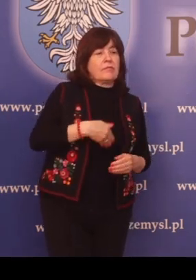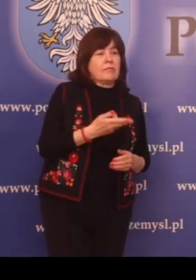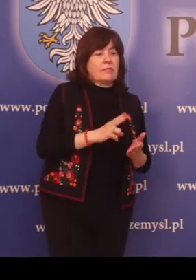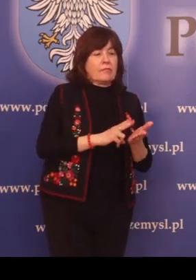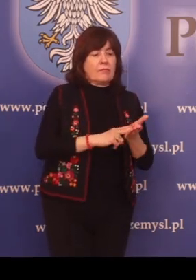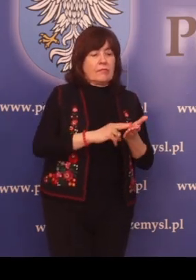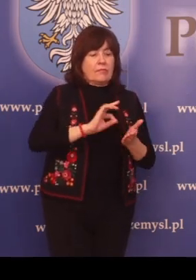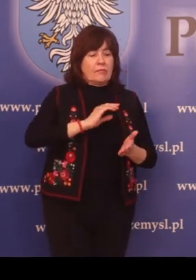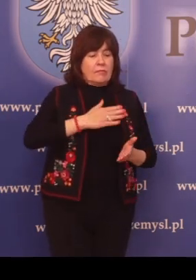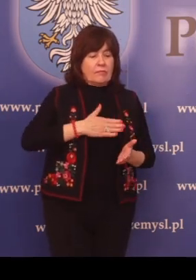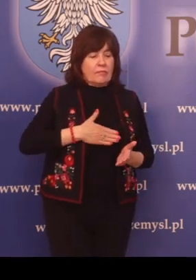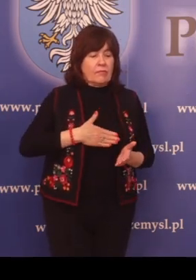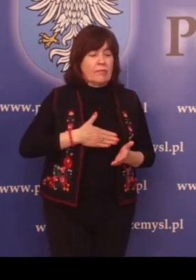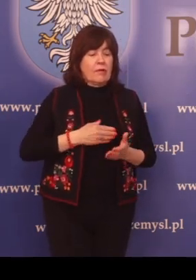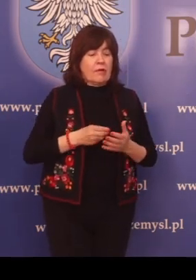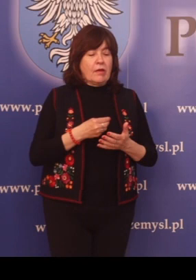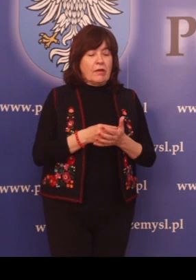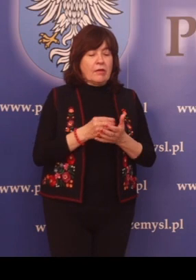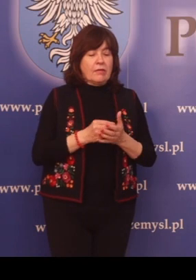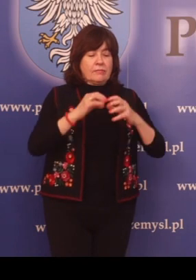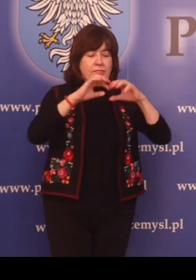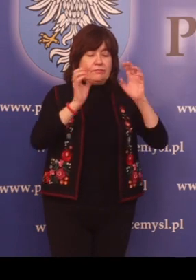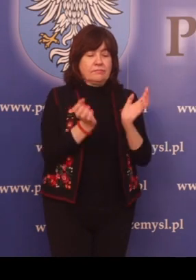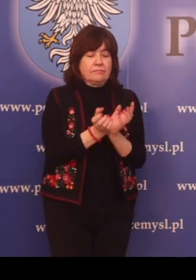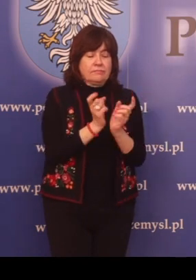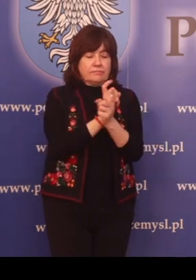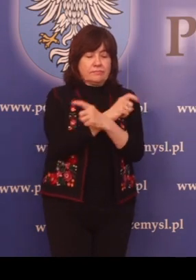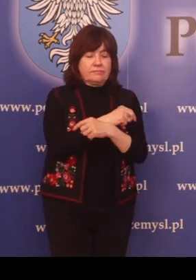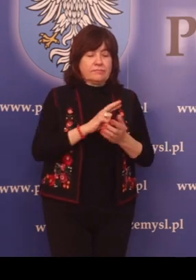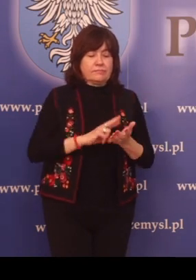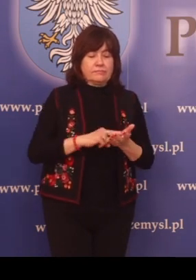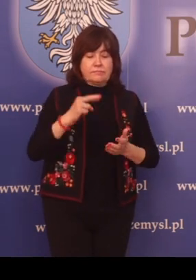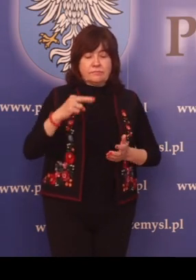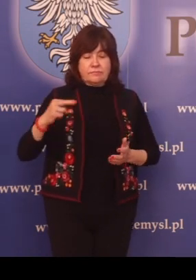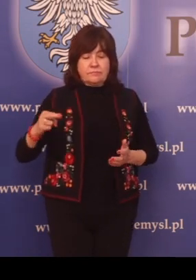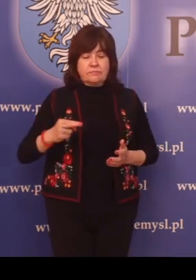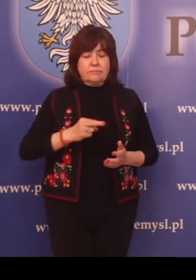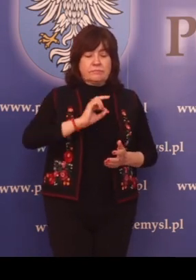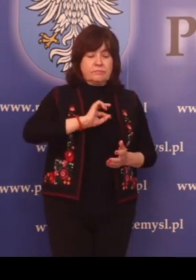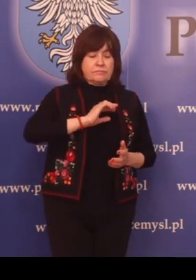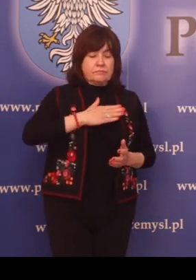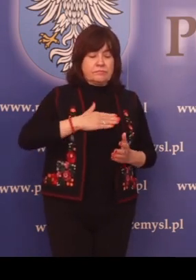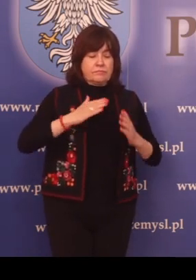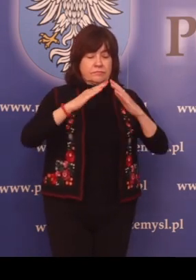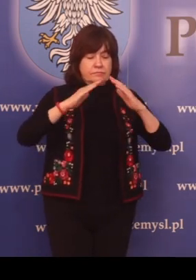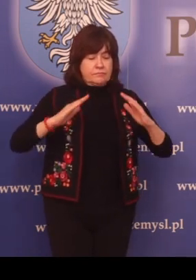własność Skarbu Państwa na rzecz właścicieli budynków.